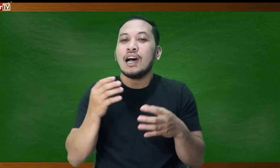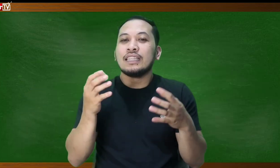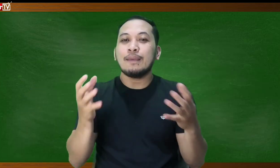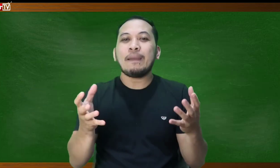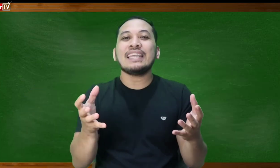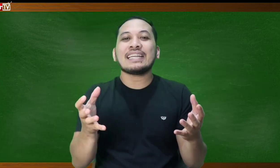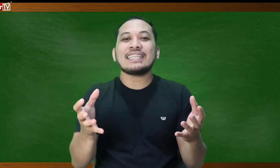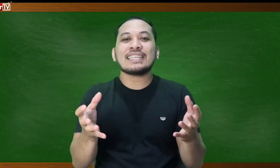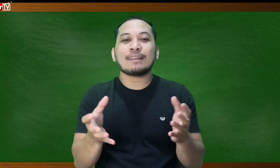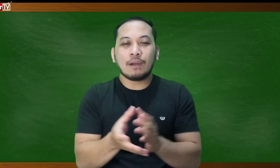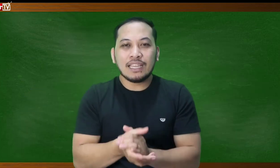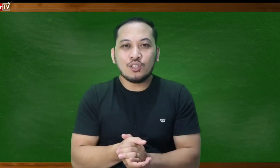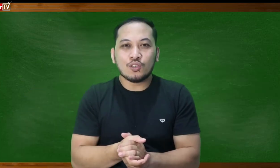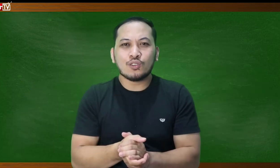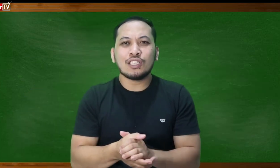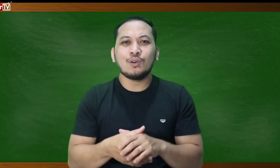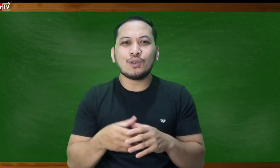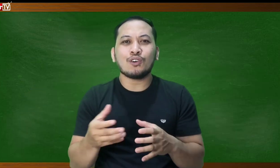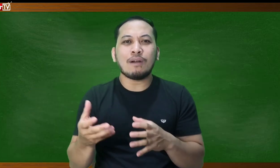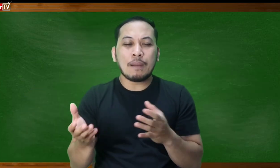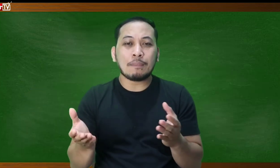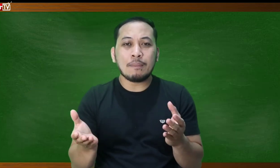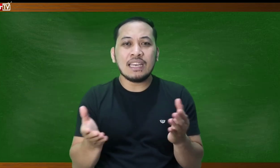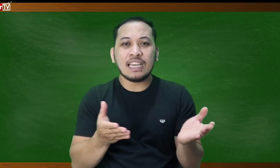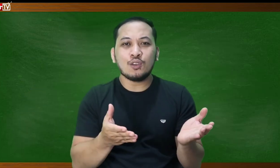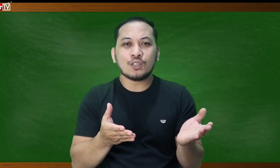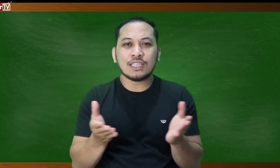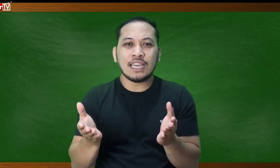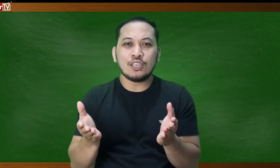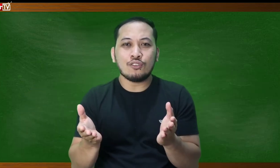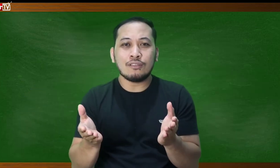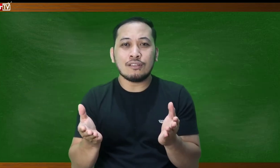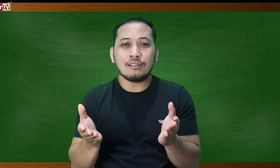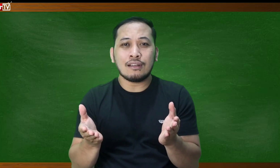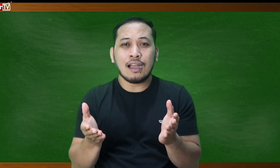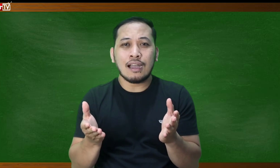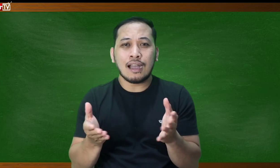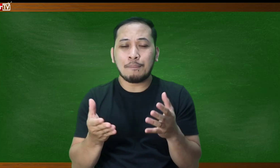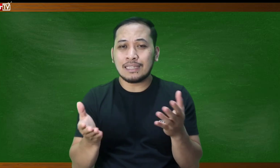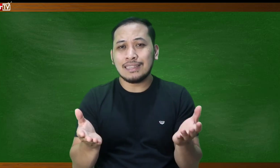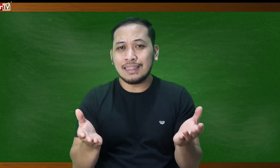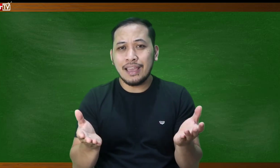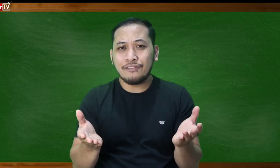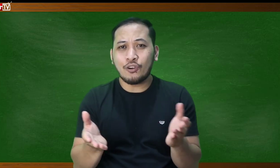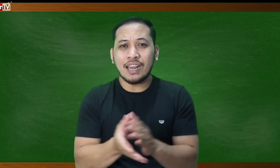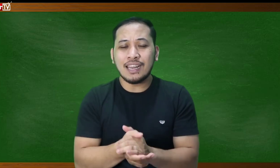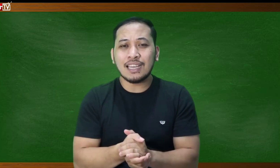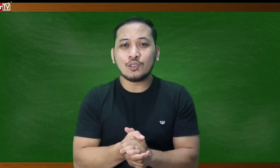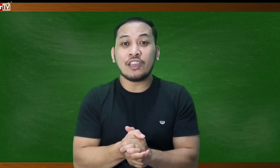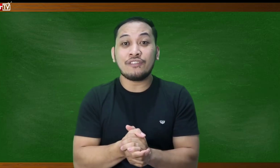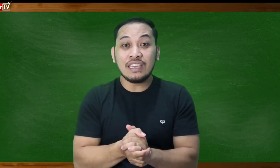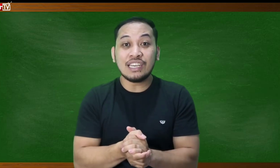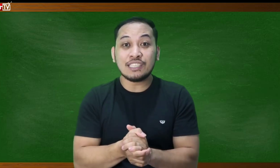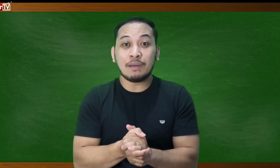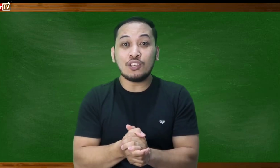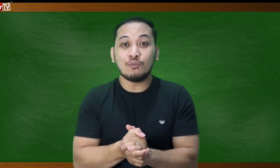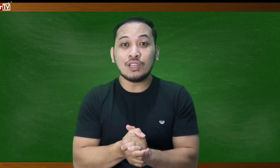depende kasi yan sa brand nyo so siguro kung magpapabili kayo sa inyong kapatid na deaf or anak so i-fingerspell yung mula